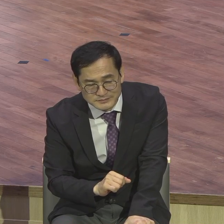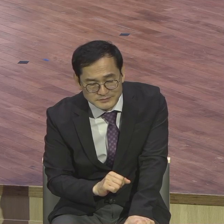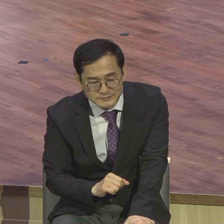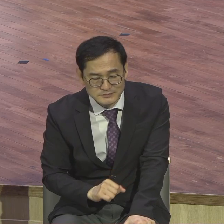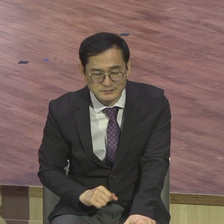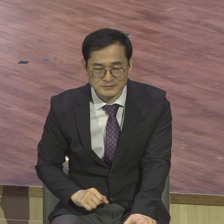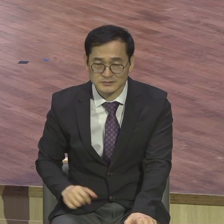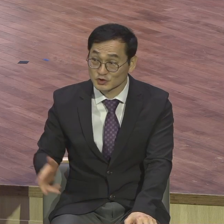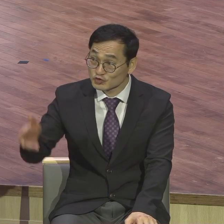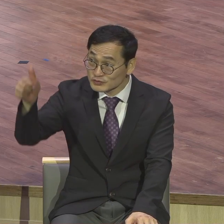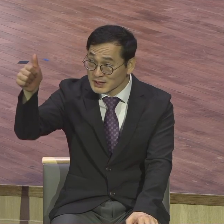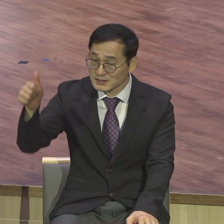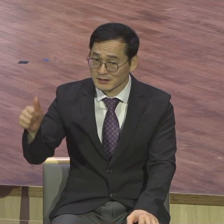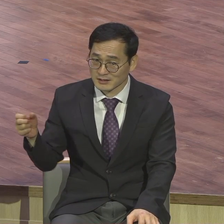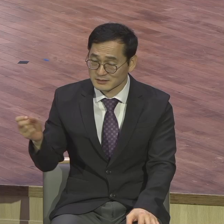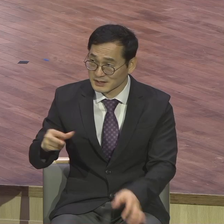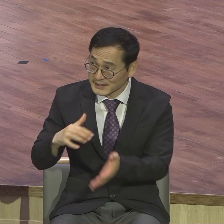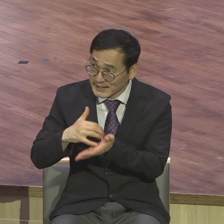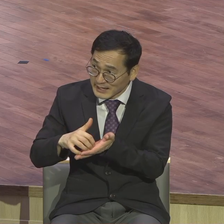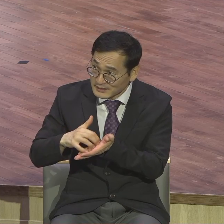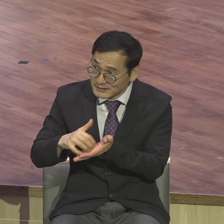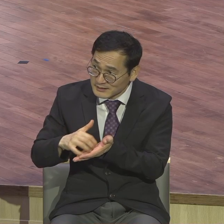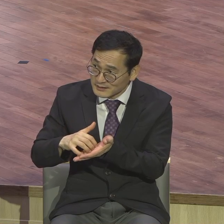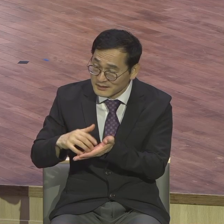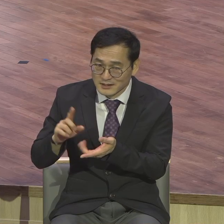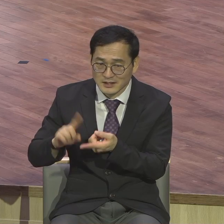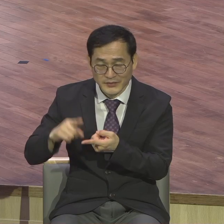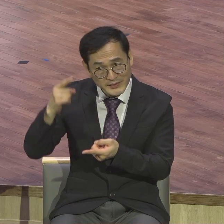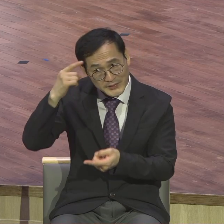사실에 대해서 전혀 생각이 없었어요